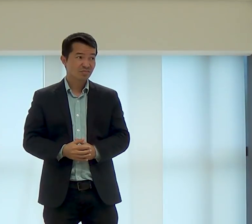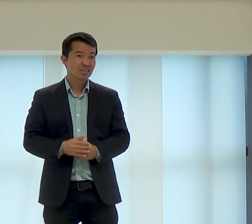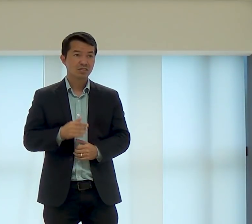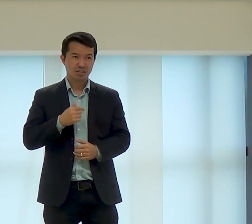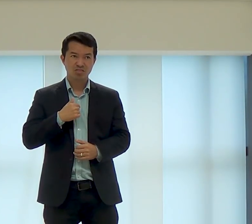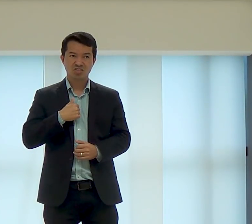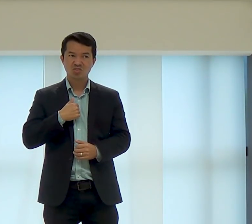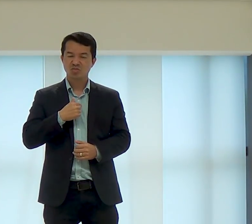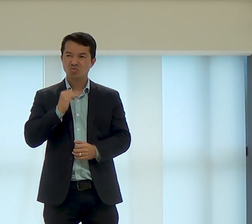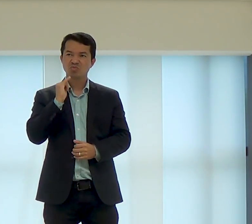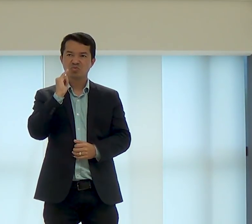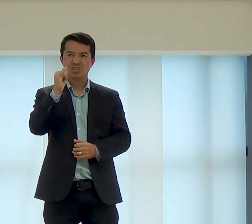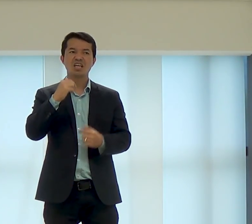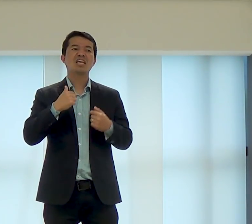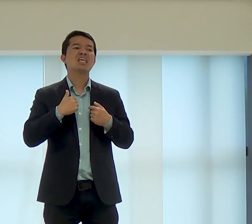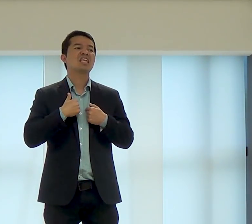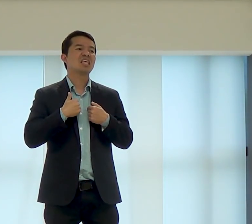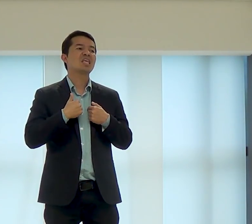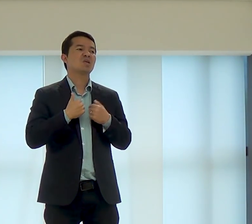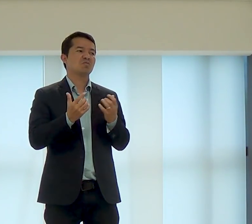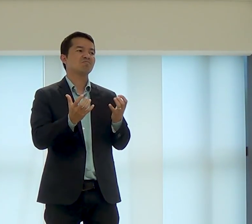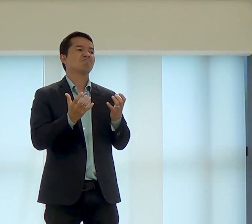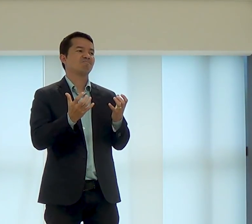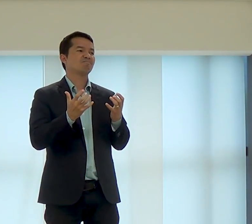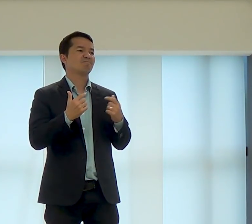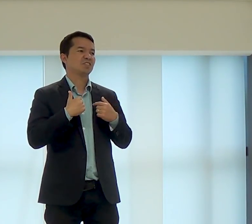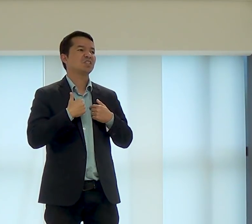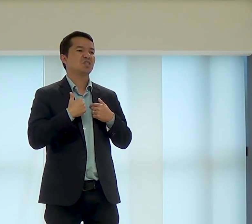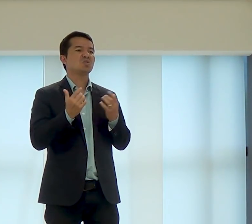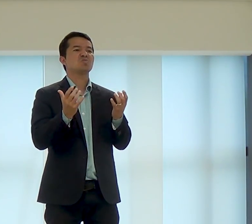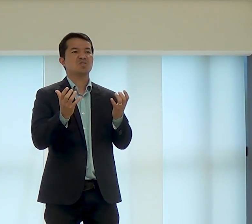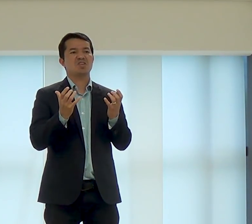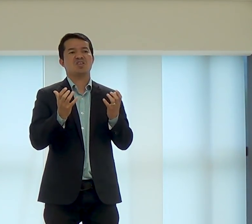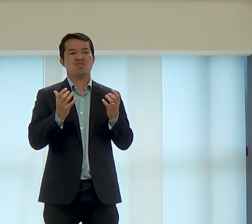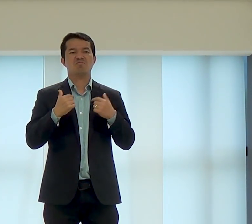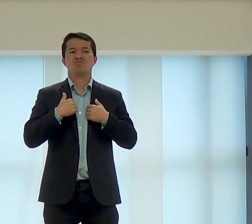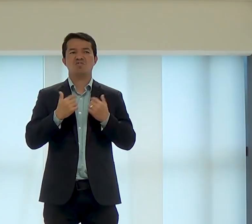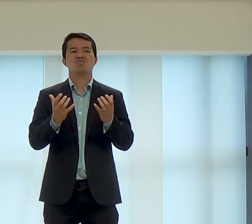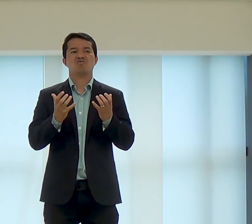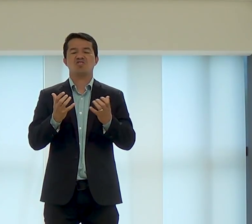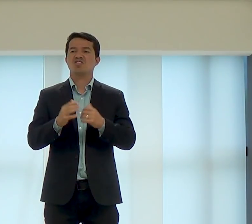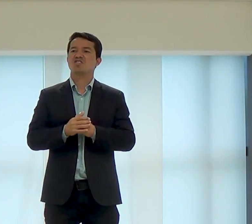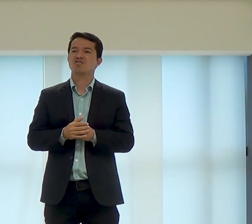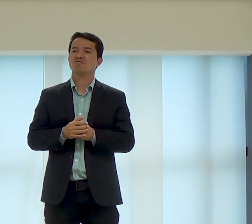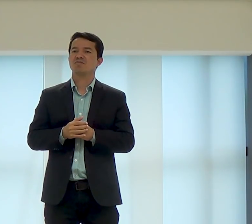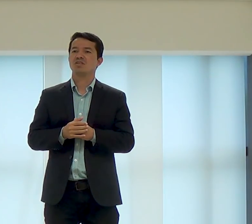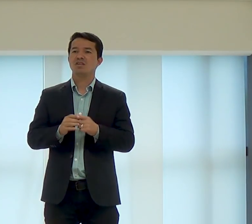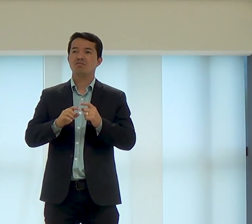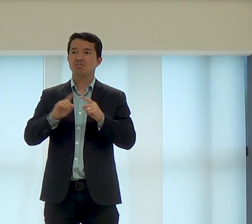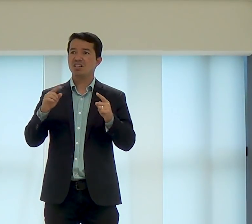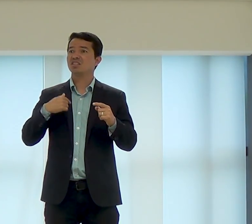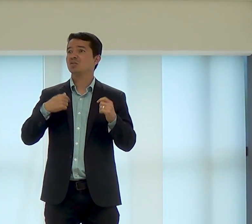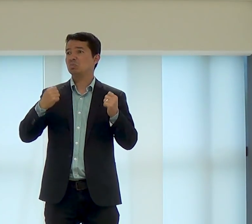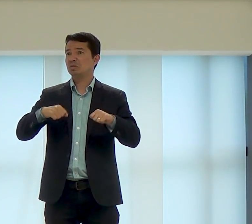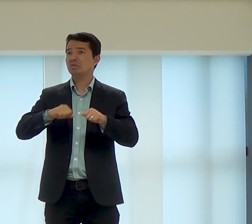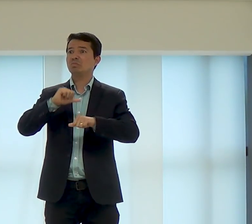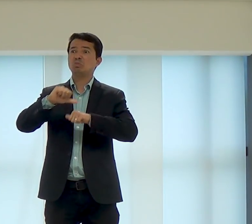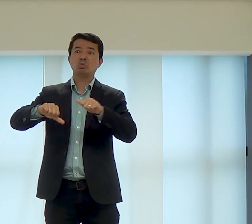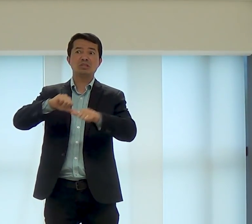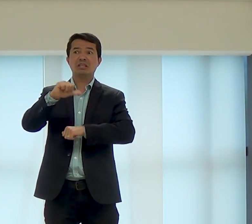deseja isso para a sua vida? Eu digo uma coisa para vocês, eu quero, eu desejo isso, mas